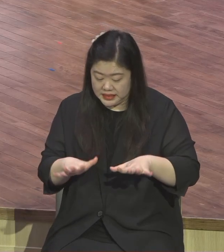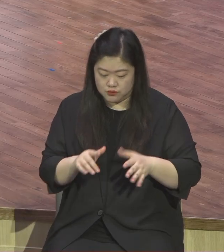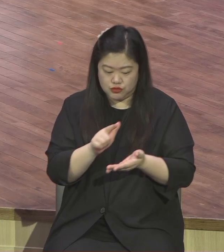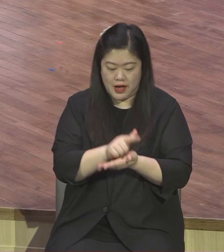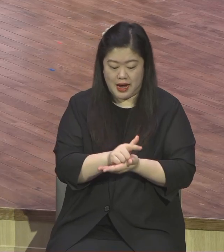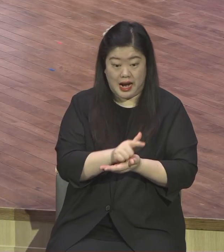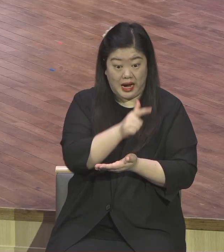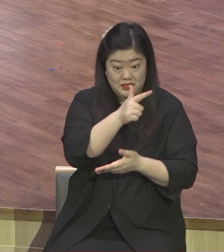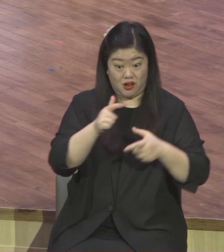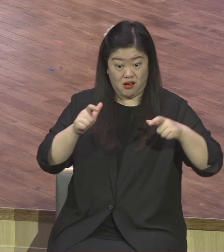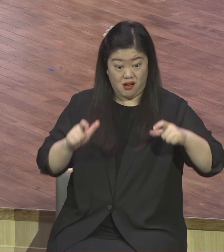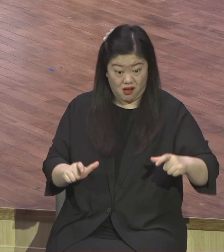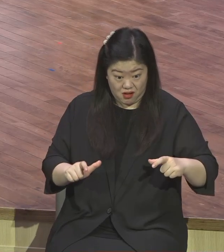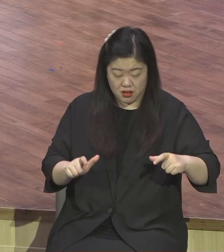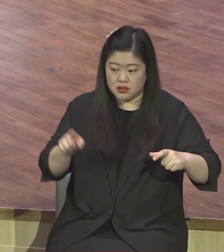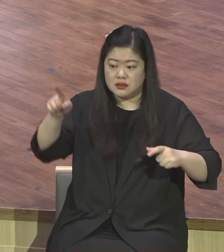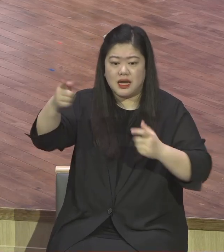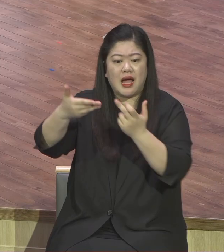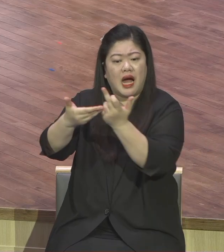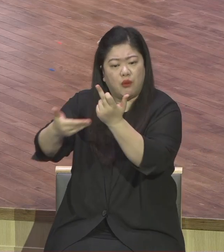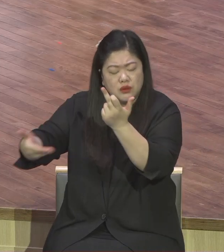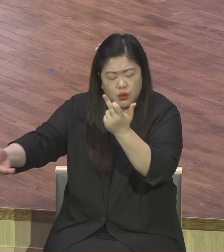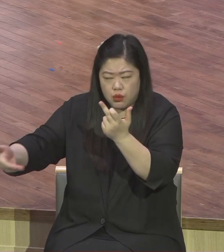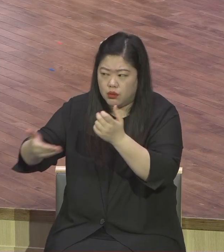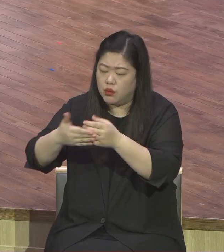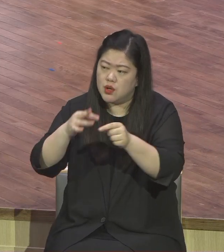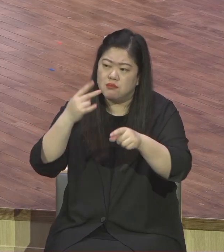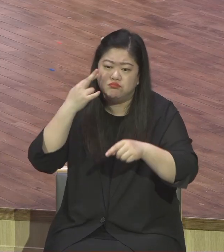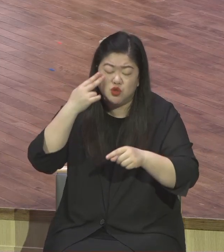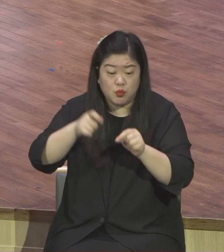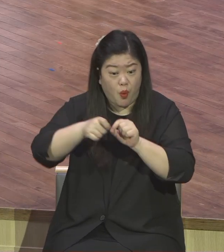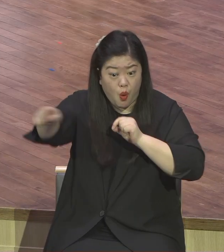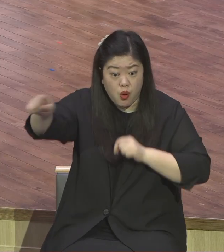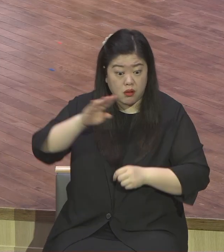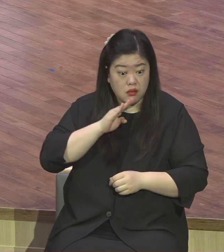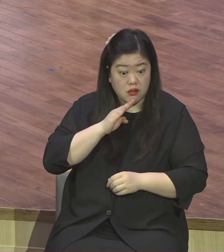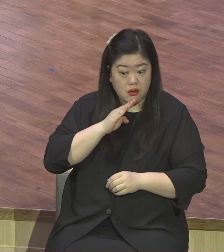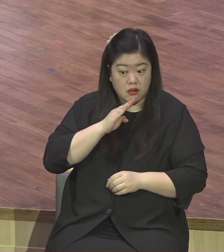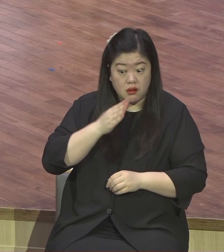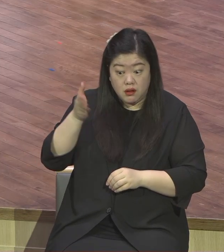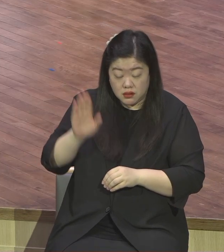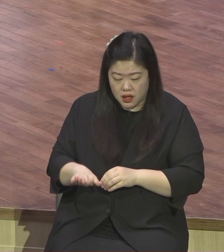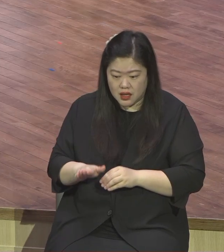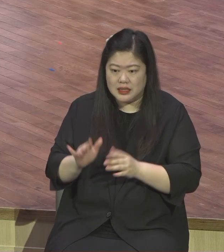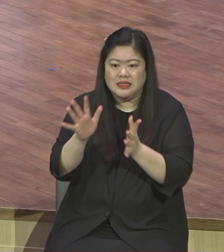미국에 간다 거기에서도 영접을 했대요 그 내용이 잘 나와